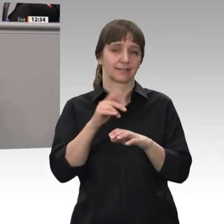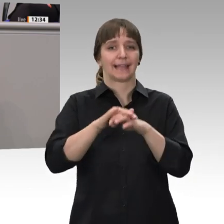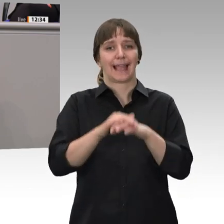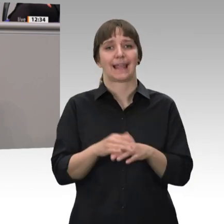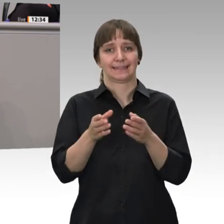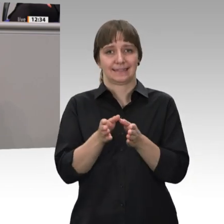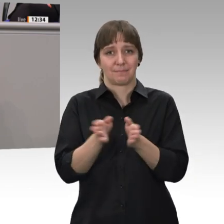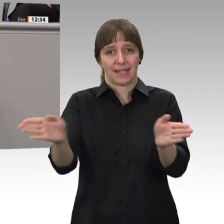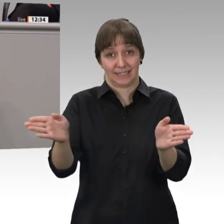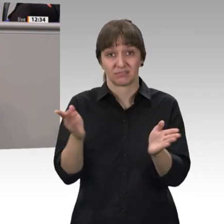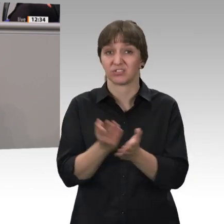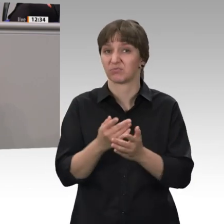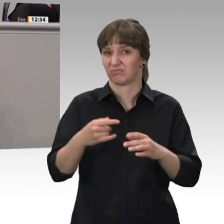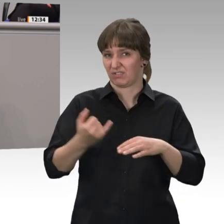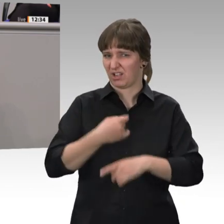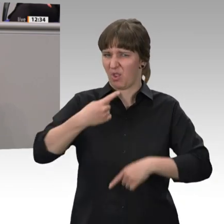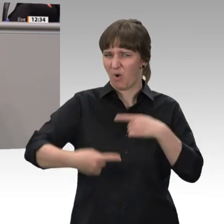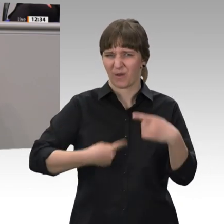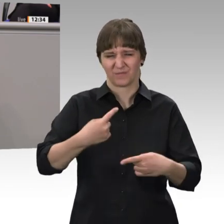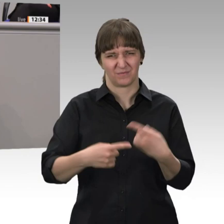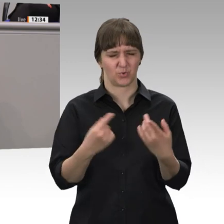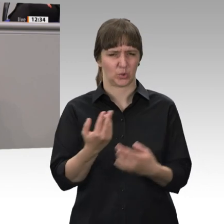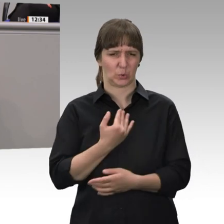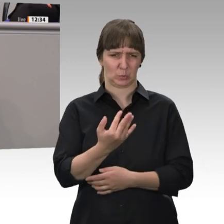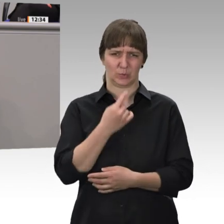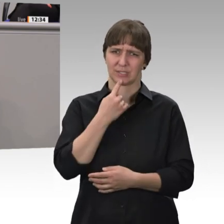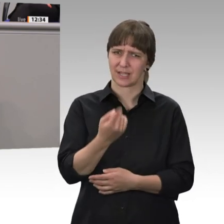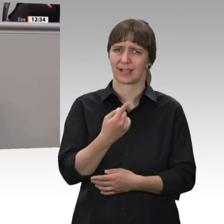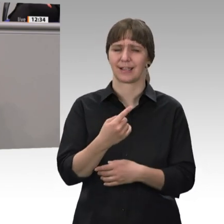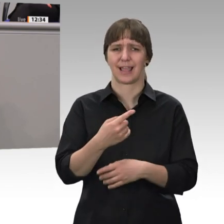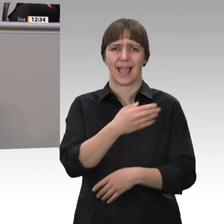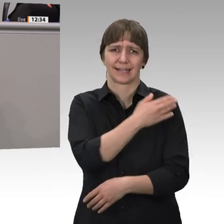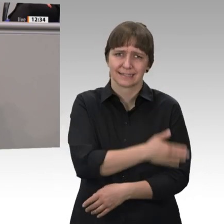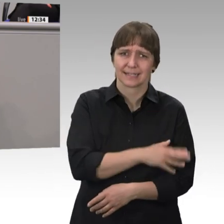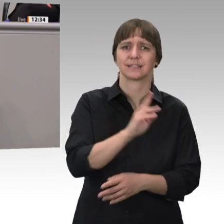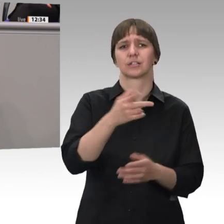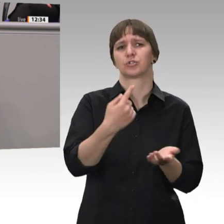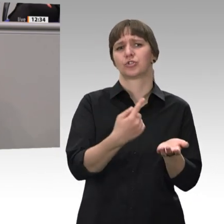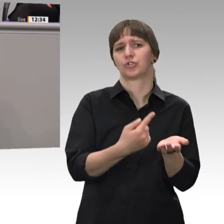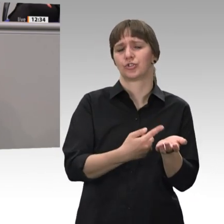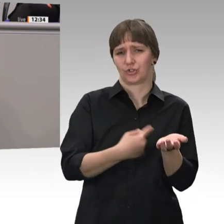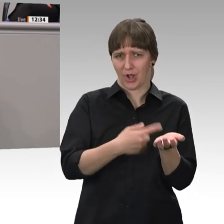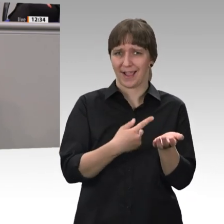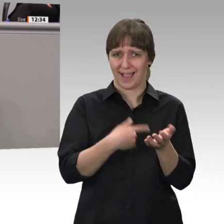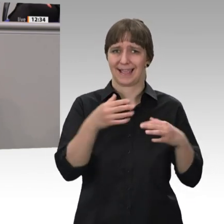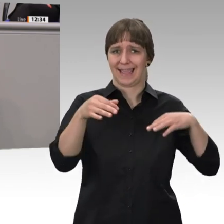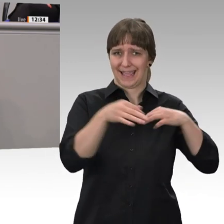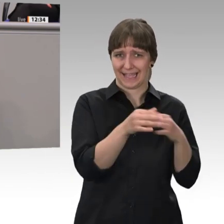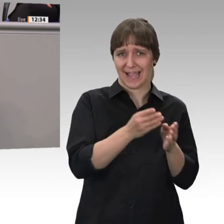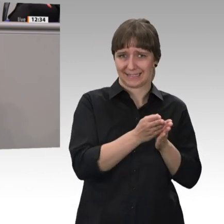Ehe. Die Grünen wenden sich also einerseits gegen das steuerliche Ehegattensplitting, fordern aber andererseits ein Rentensplitting.